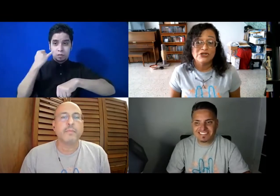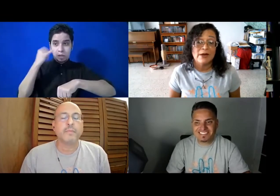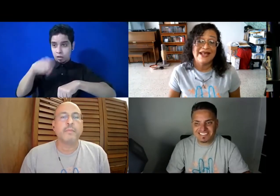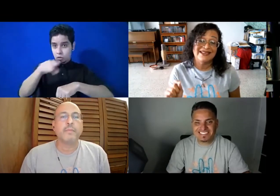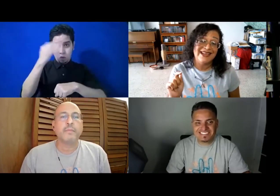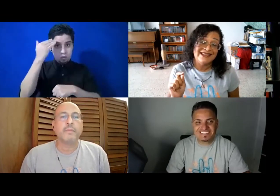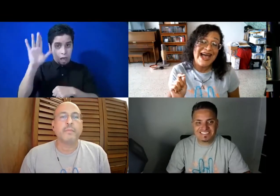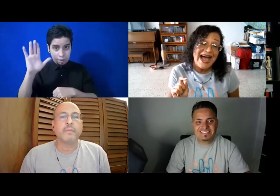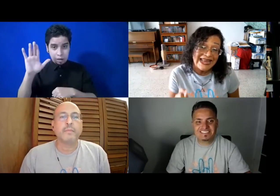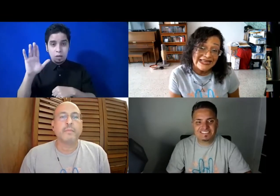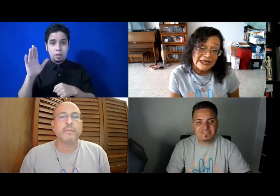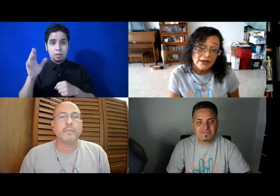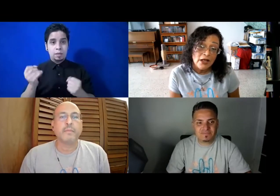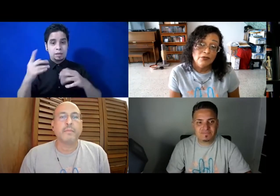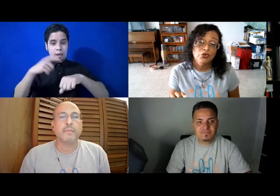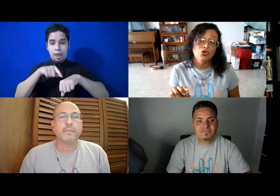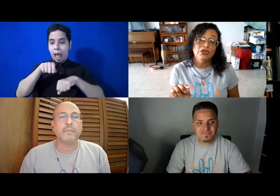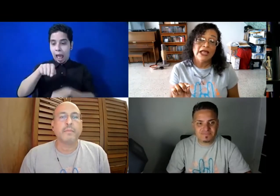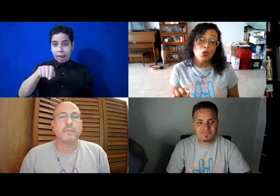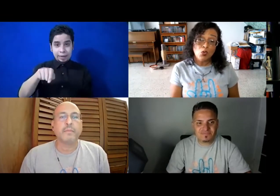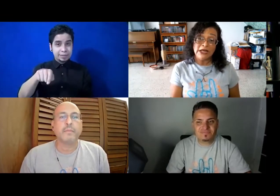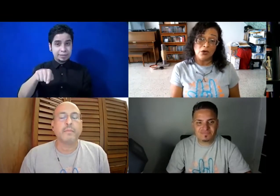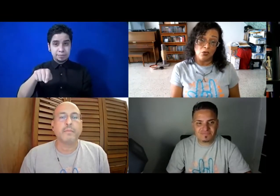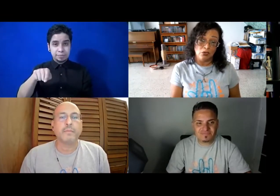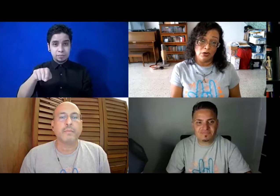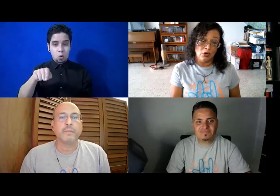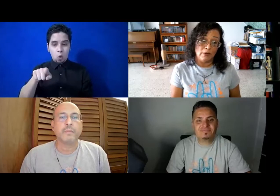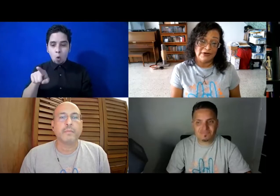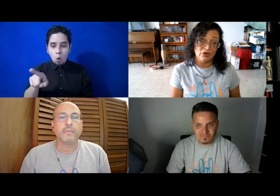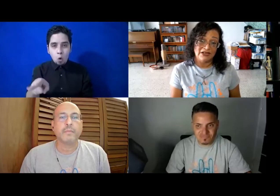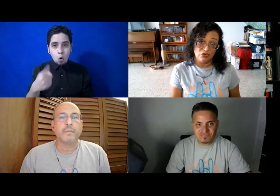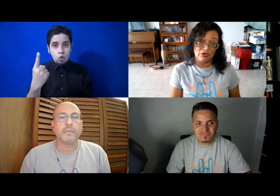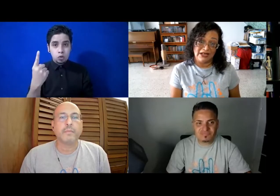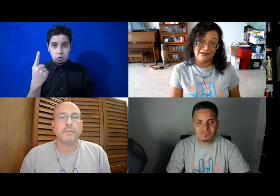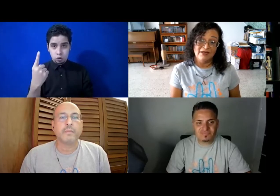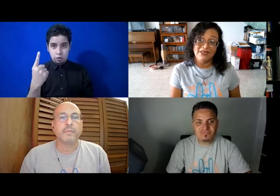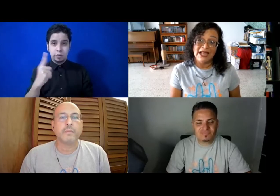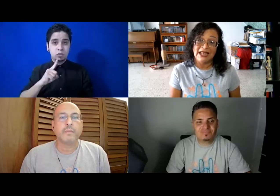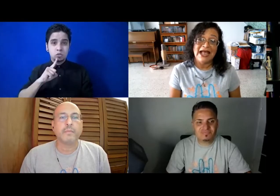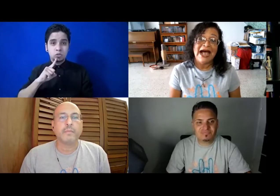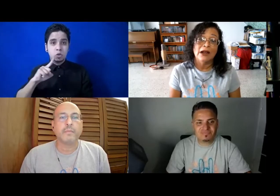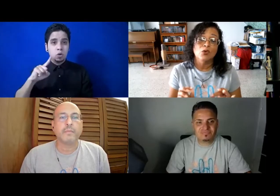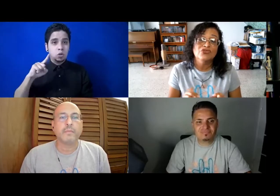muchas veces es ahí donde único los personas sordas tienen algún